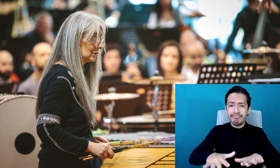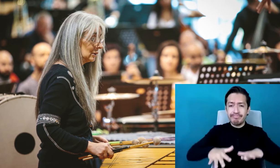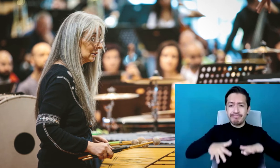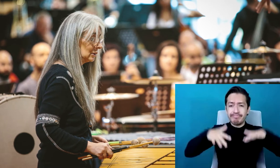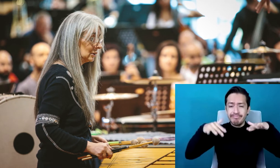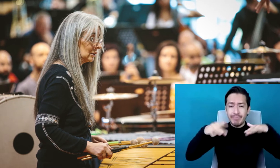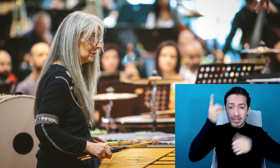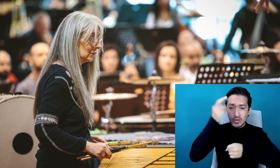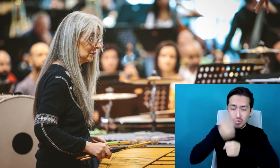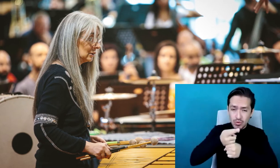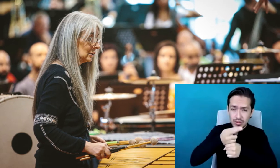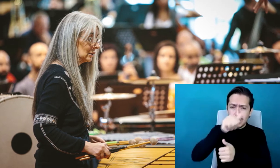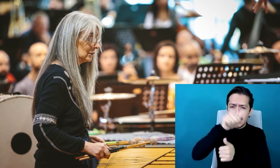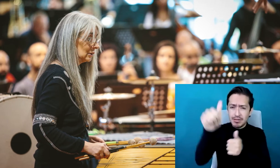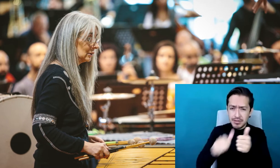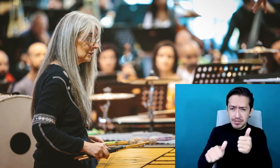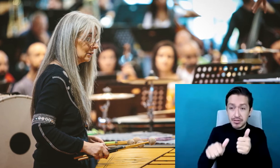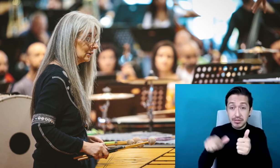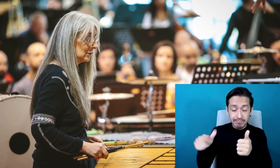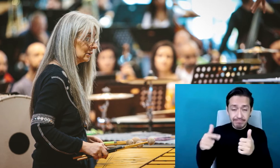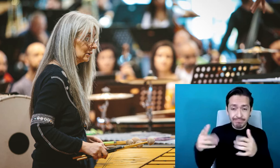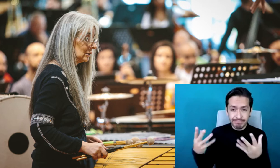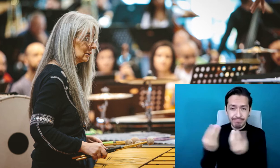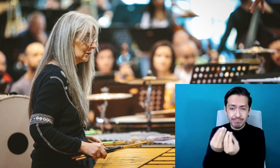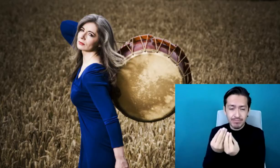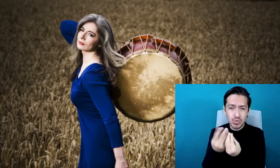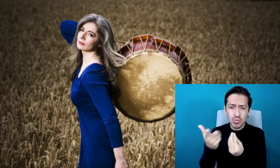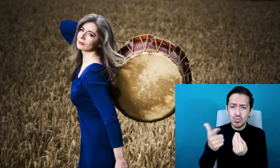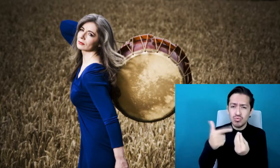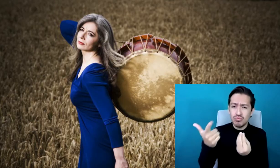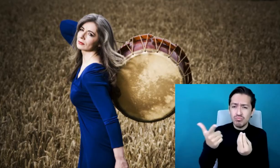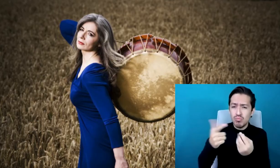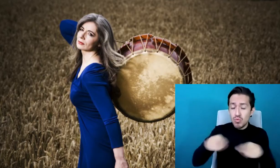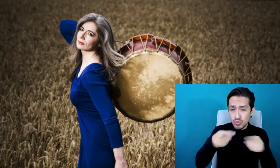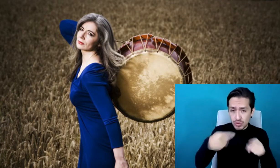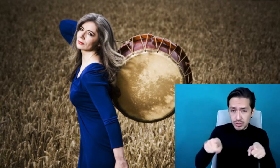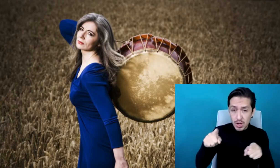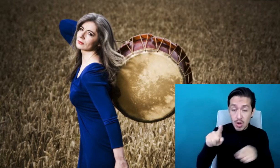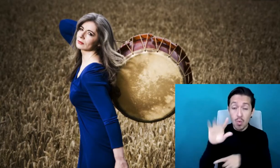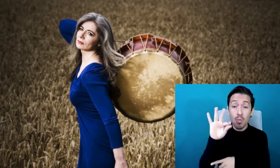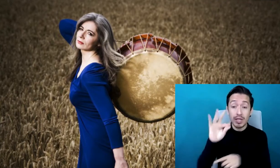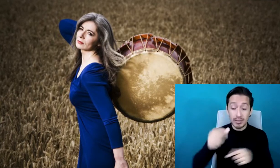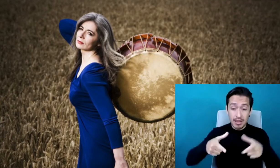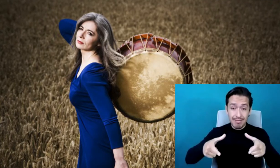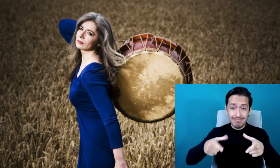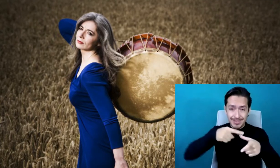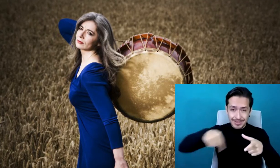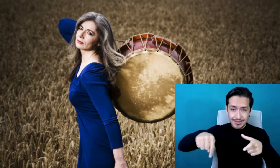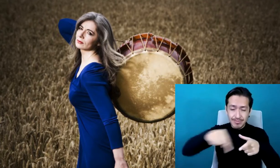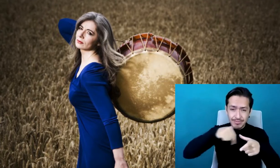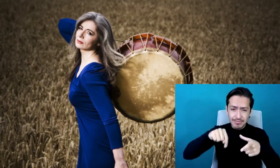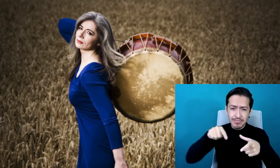Sus grabaciones como solista superan los 40 CDs. Es también compositora de cine,